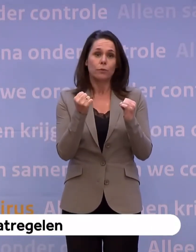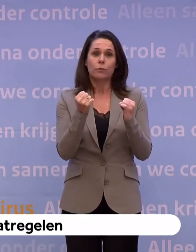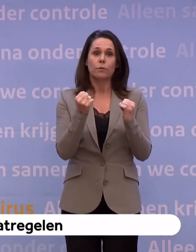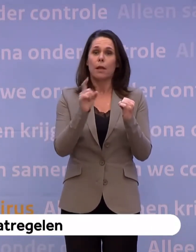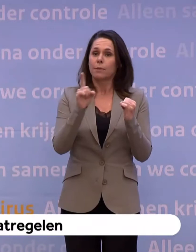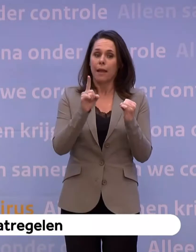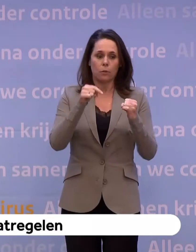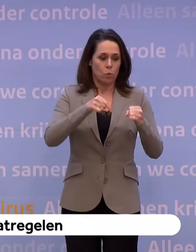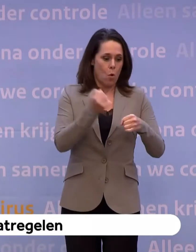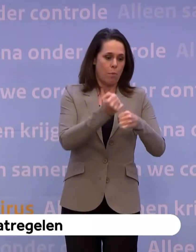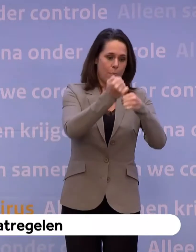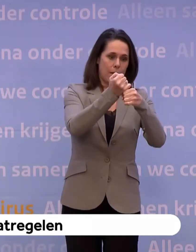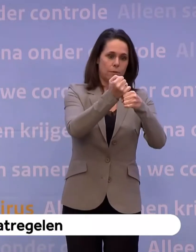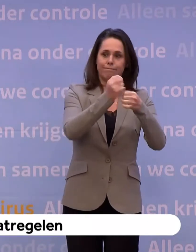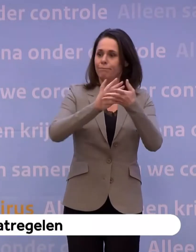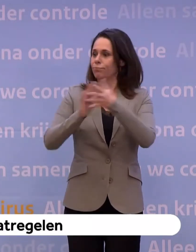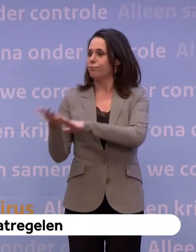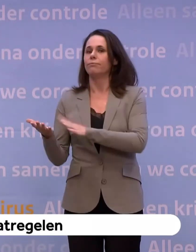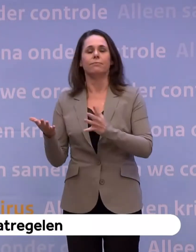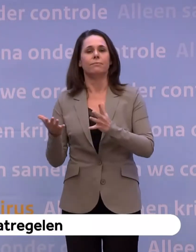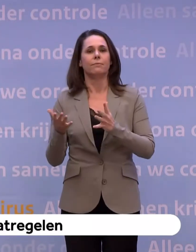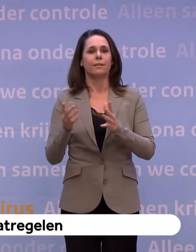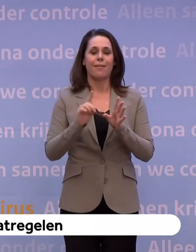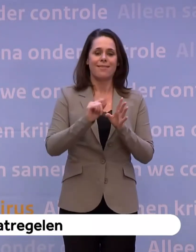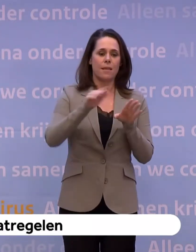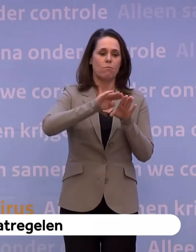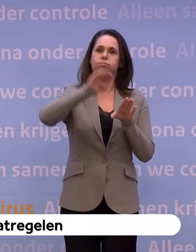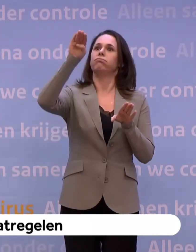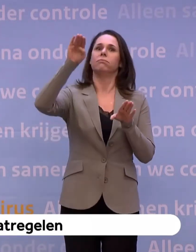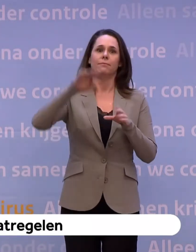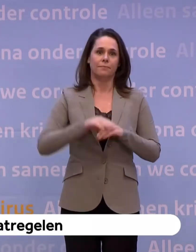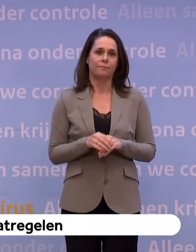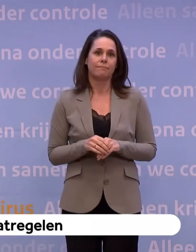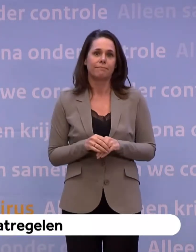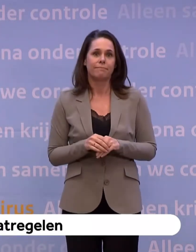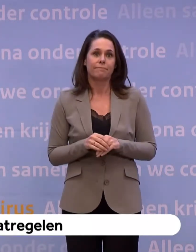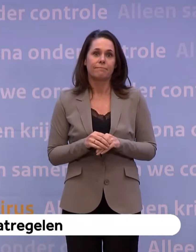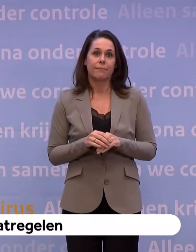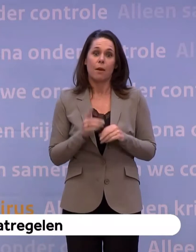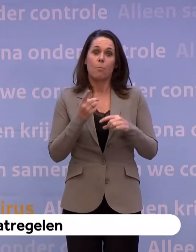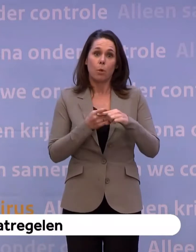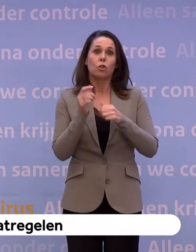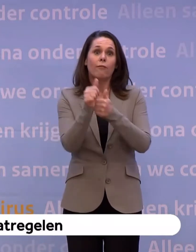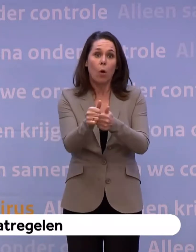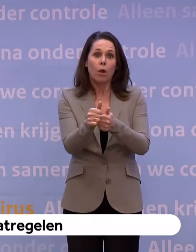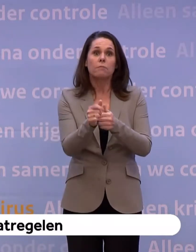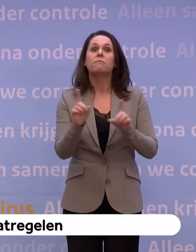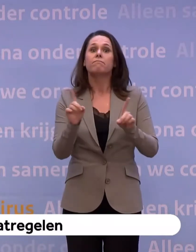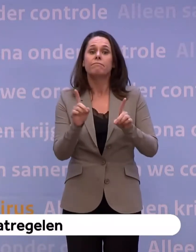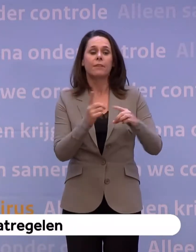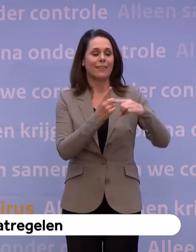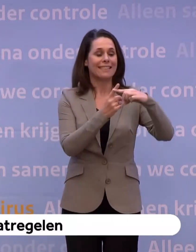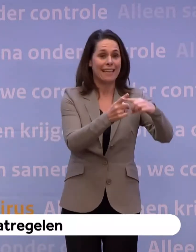wat er is opgebouwd en schieten we meteen weer naar een nieuwe hoge piek. Met alle gevolgen van dien voor de ziekenhuizen